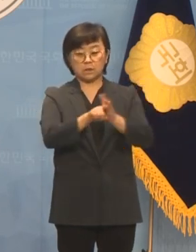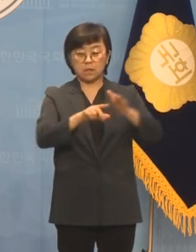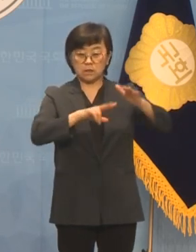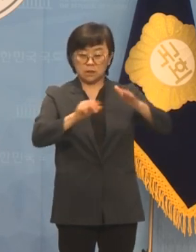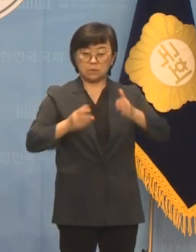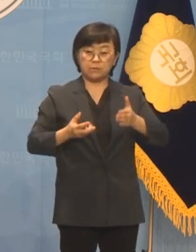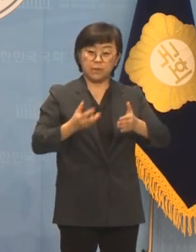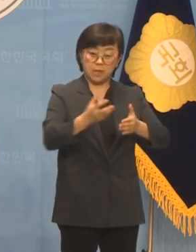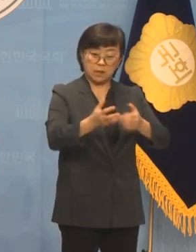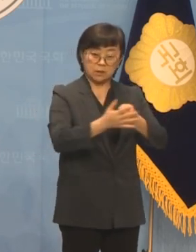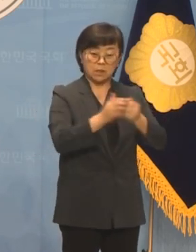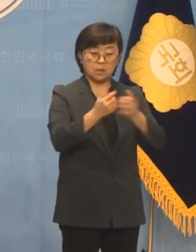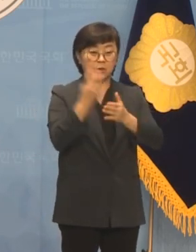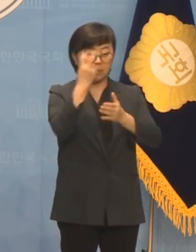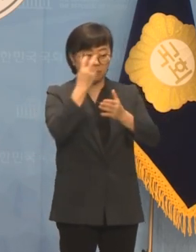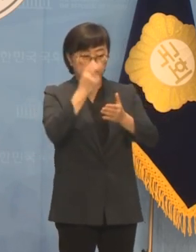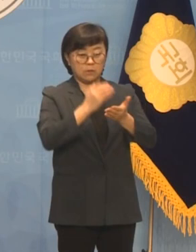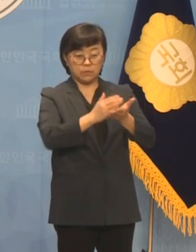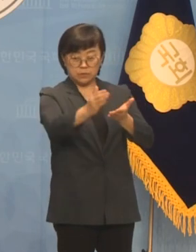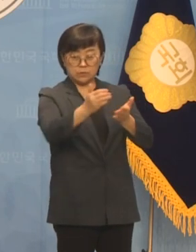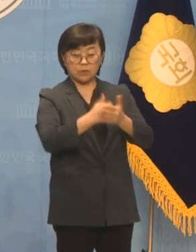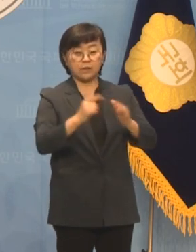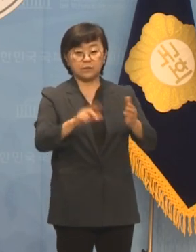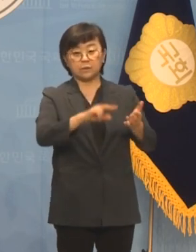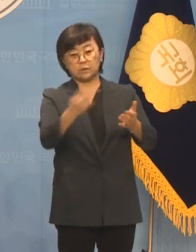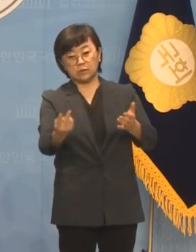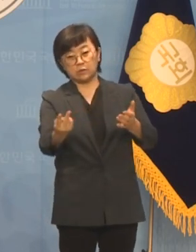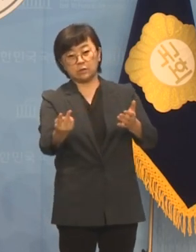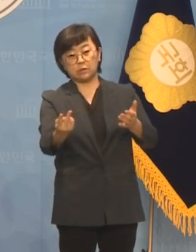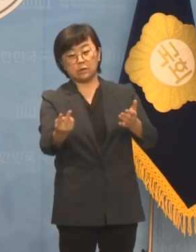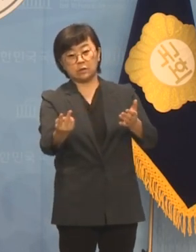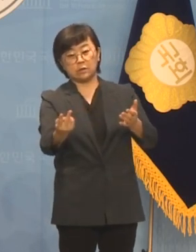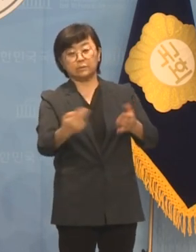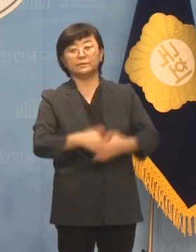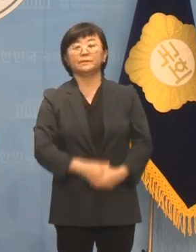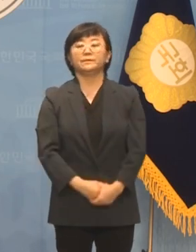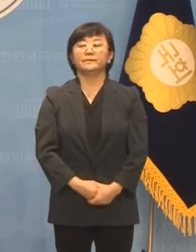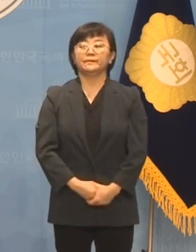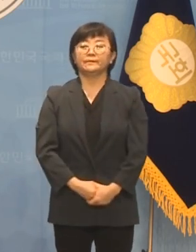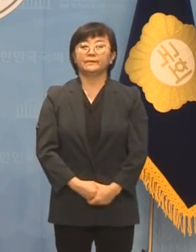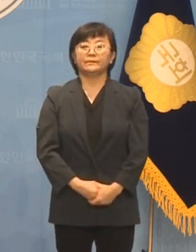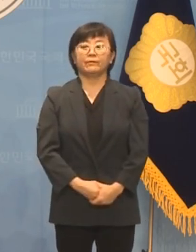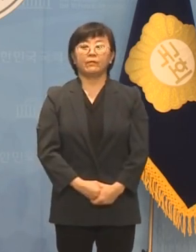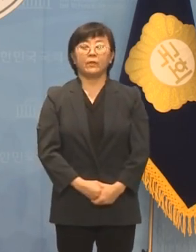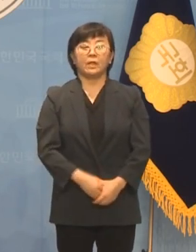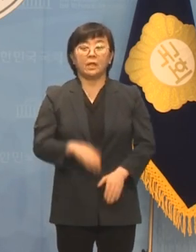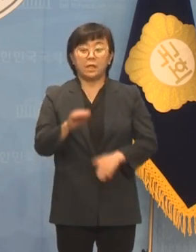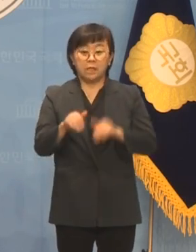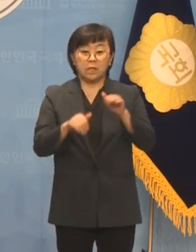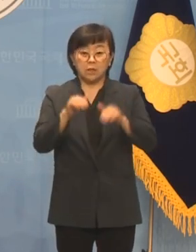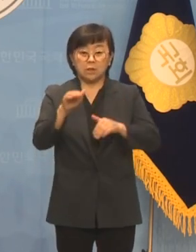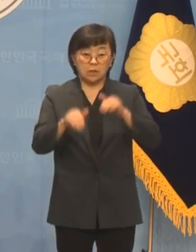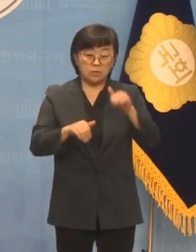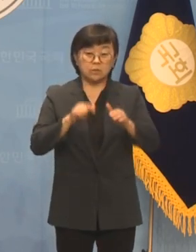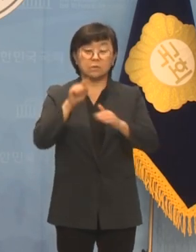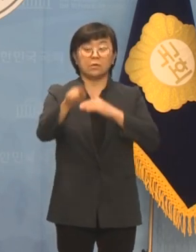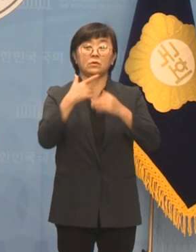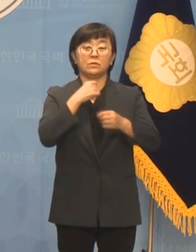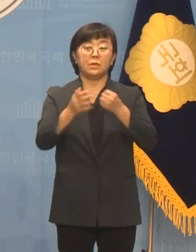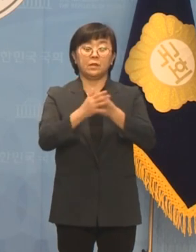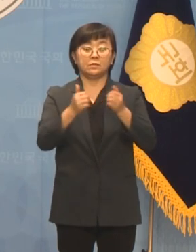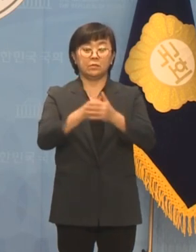타려는 도중 보안관에 밀려 휠체어에서 떨어졌습니다 기어서라도 탑승하려 했지만